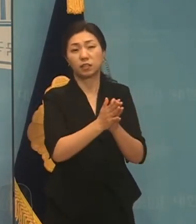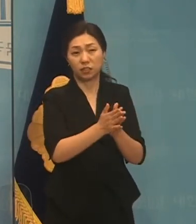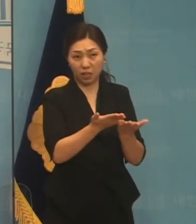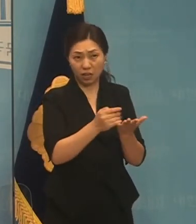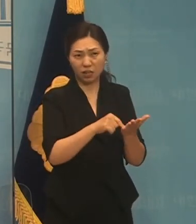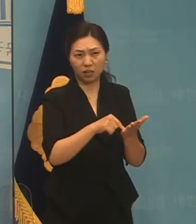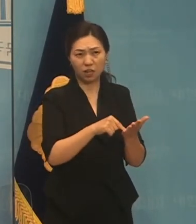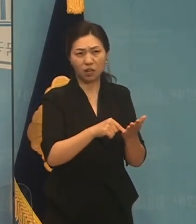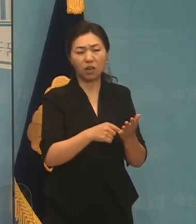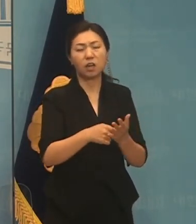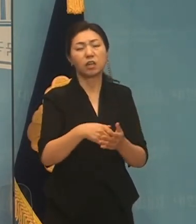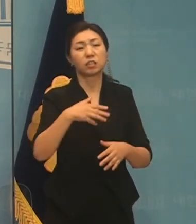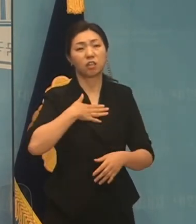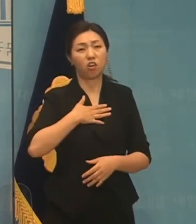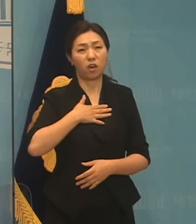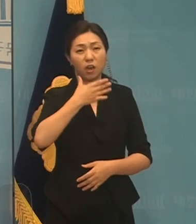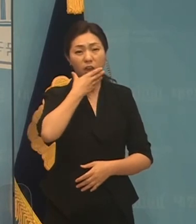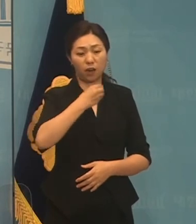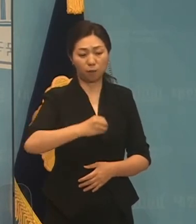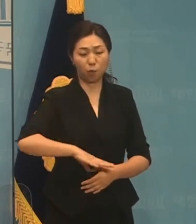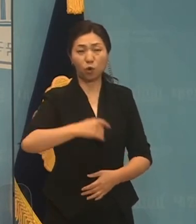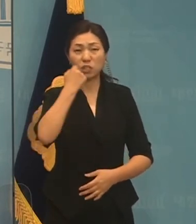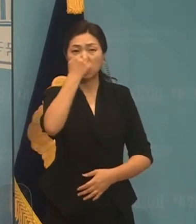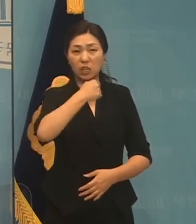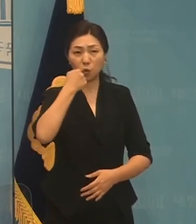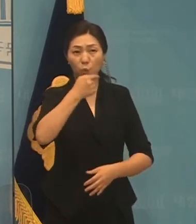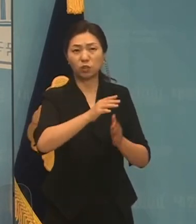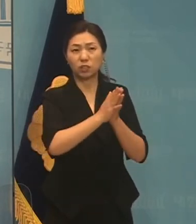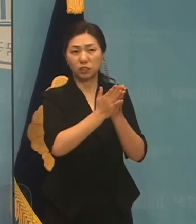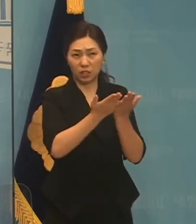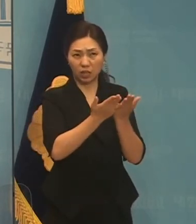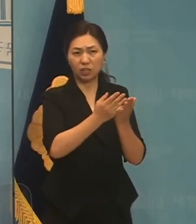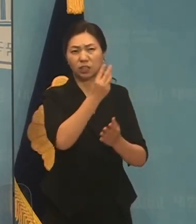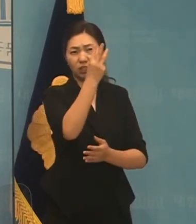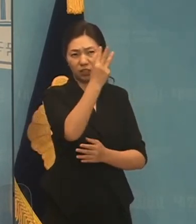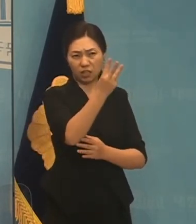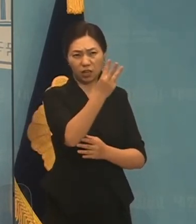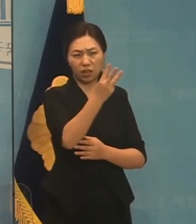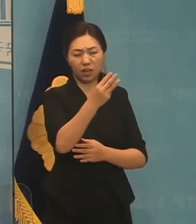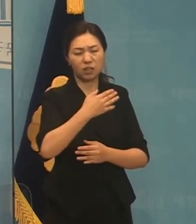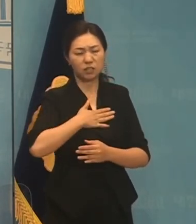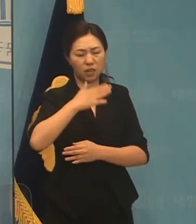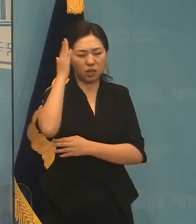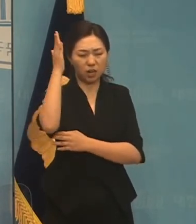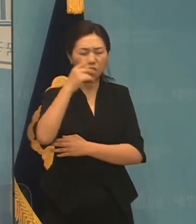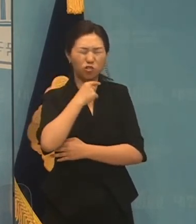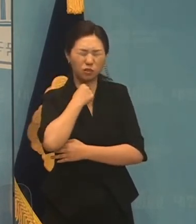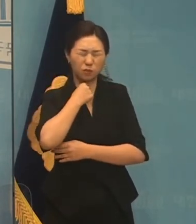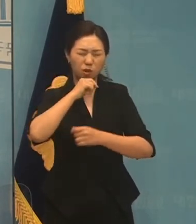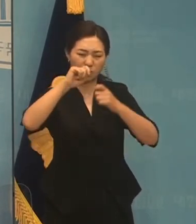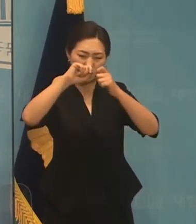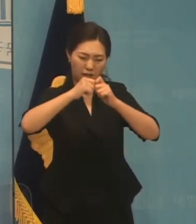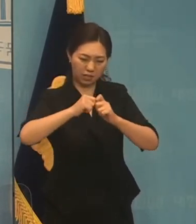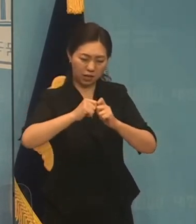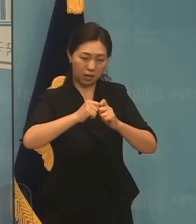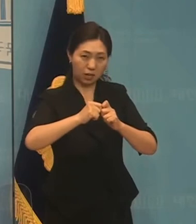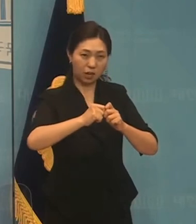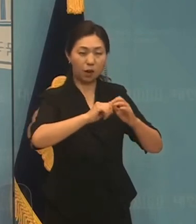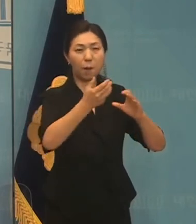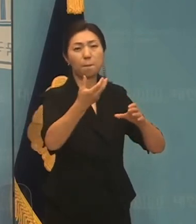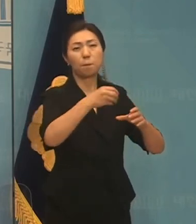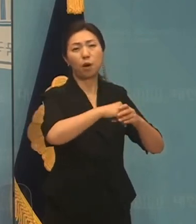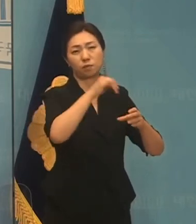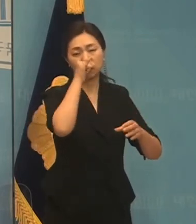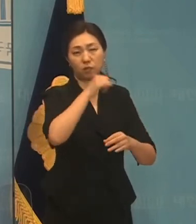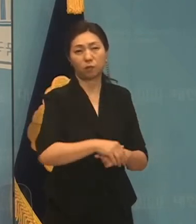행보론 등 저의 책에 이러한 내용이 자세히 기술되어 있습니다. 중요하고